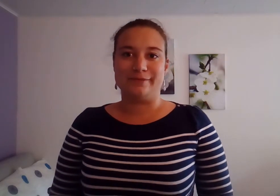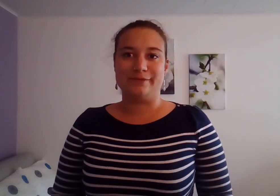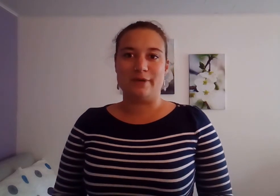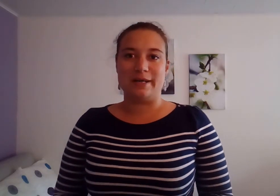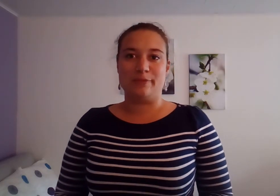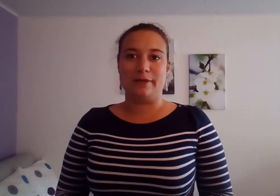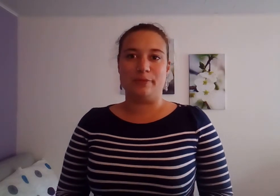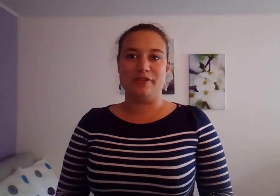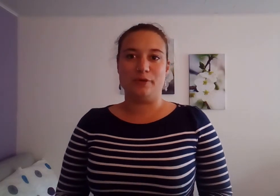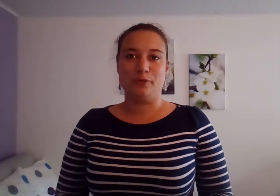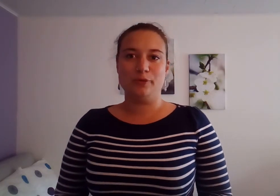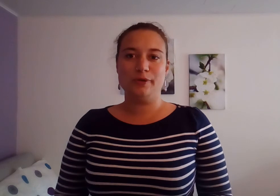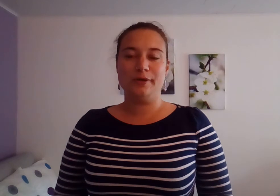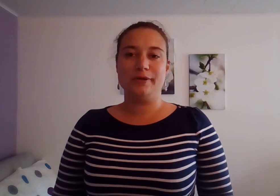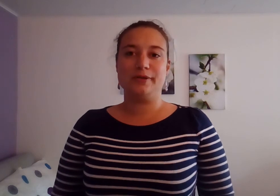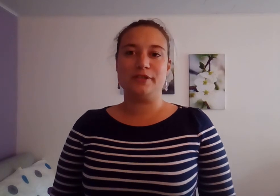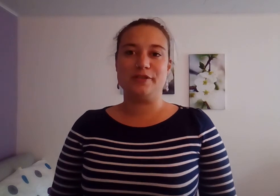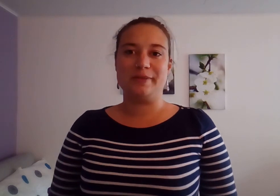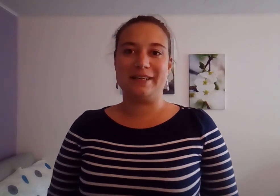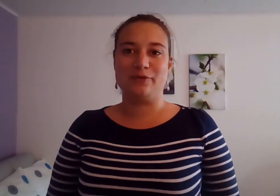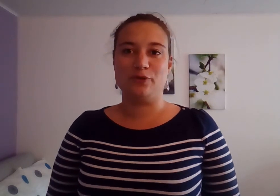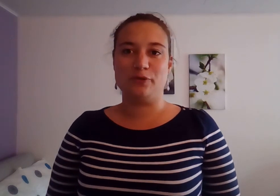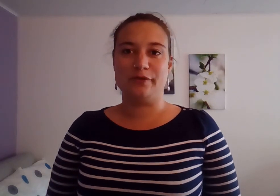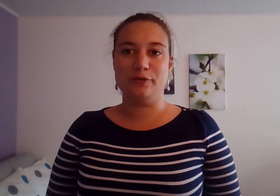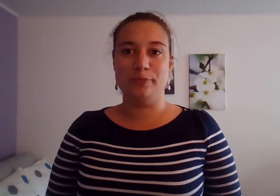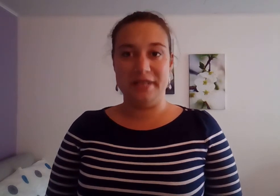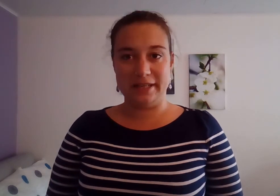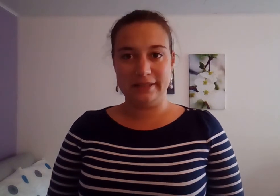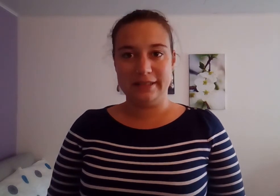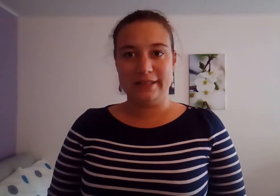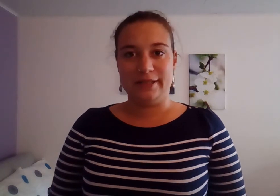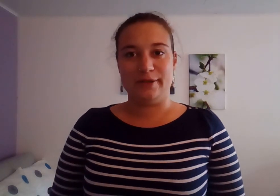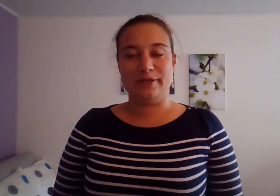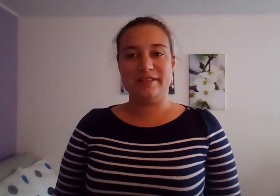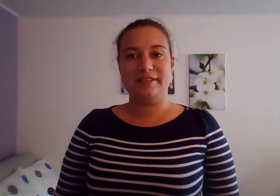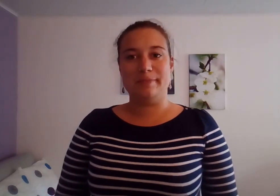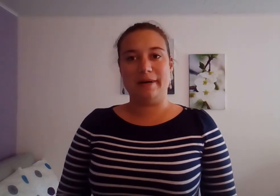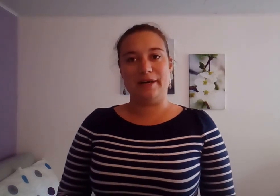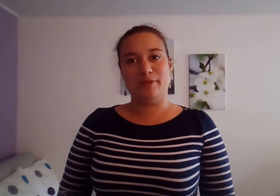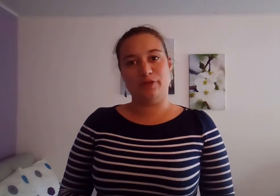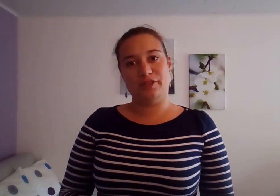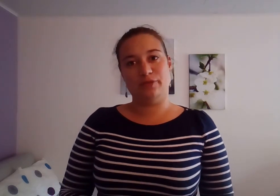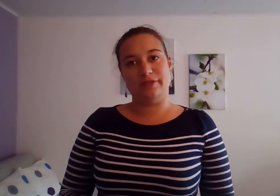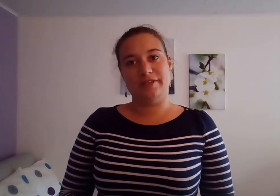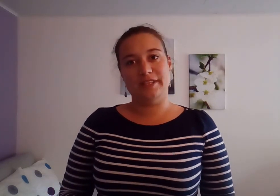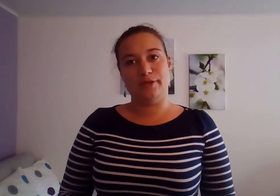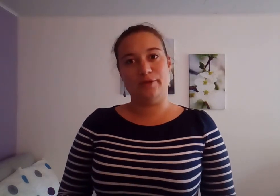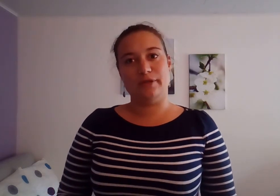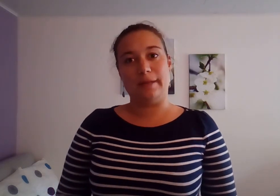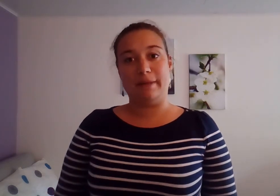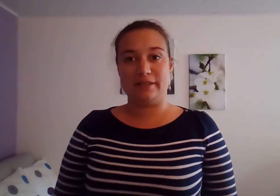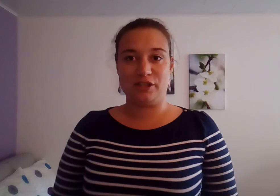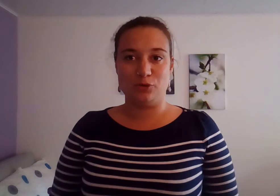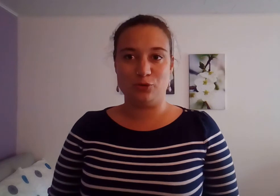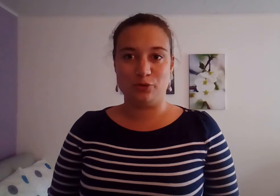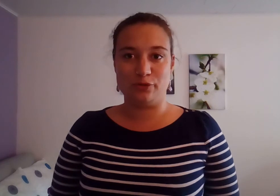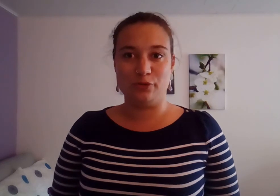Voilà pour les petites rondes. J'espère que vous auront fait du bien. N'hésitez pas à commenter sous la vidéo, à partager autour de vous